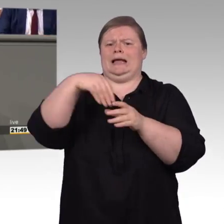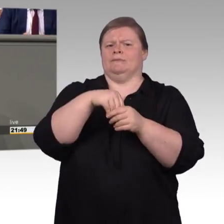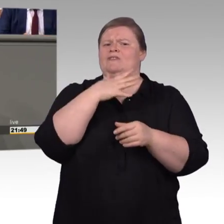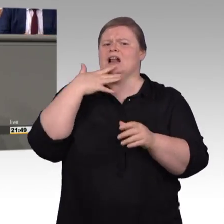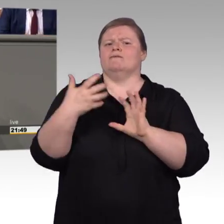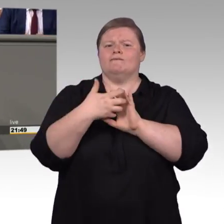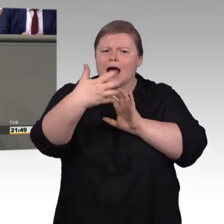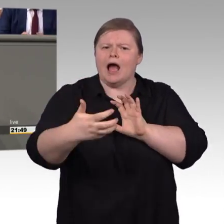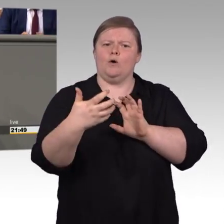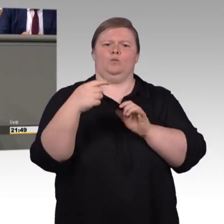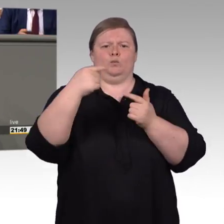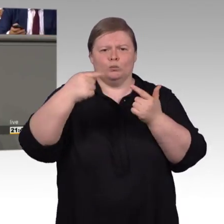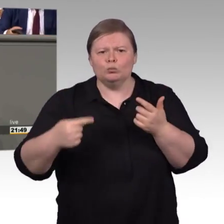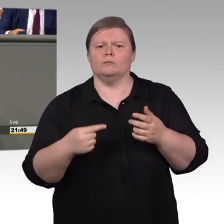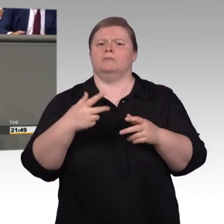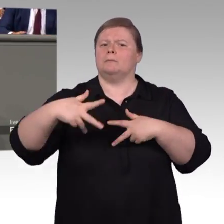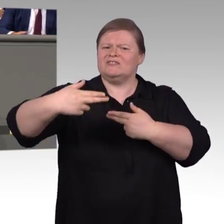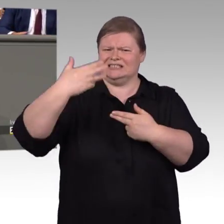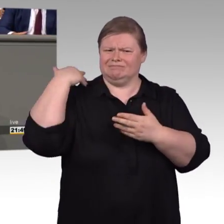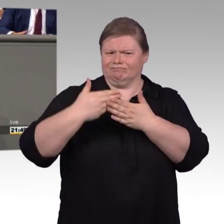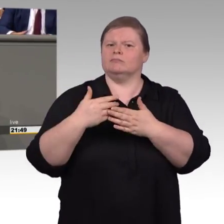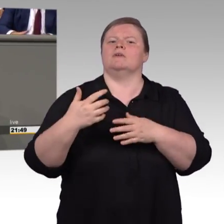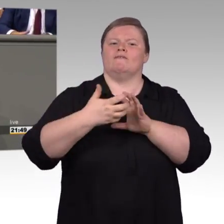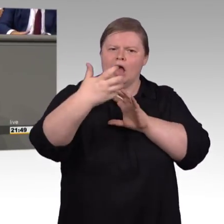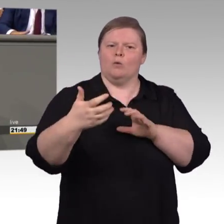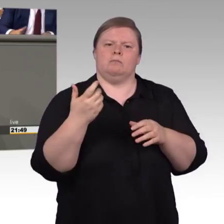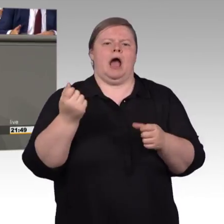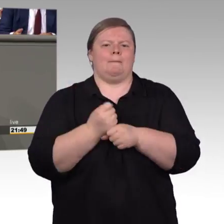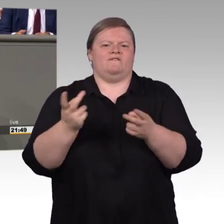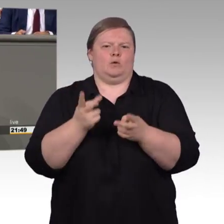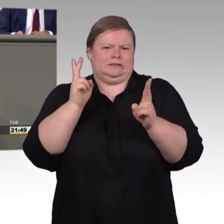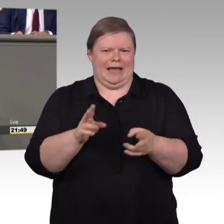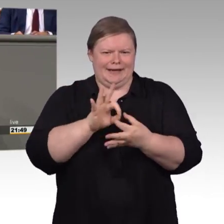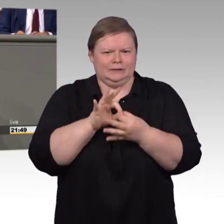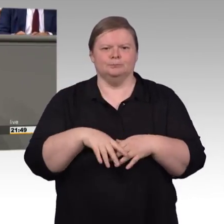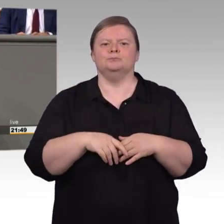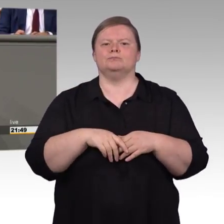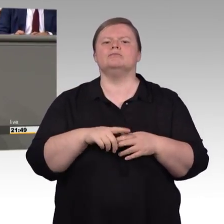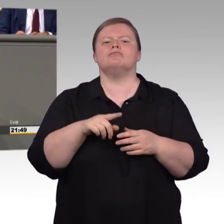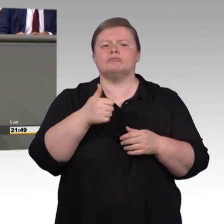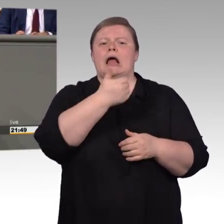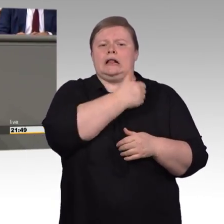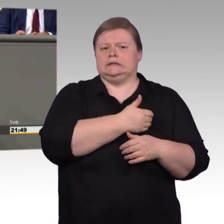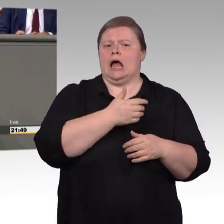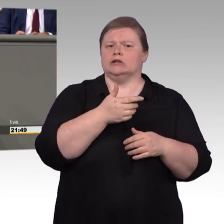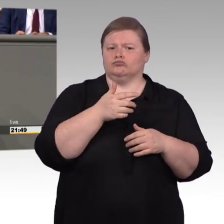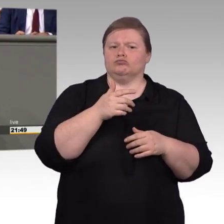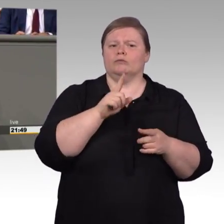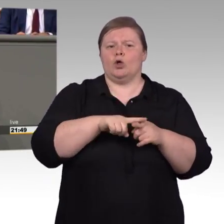die an der Stelle nicht länger herausgeschoben werden dürfen. Jetzt nochmal den Appell. Es ist wichtig, Herr Sichert, dass wir